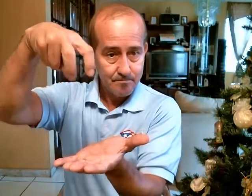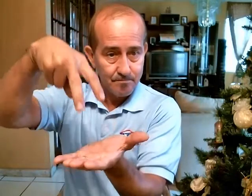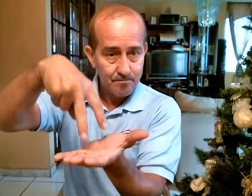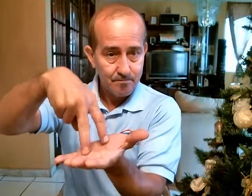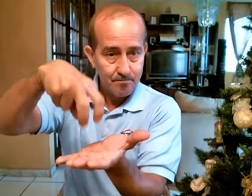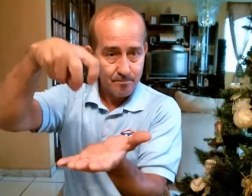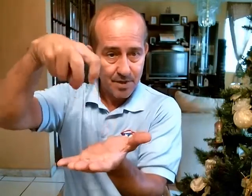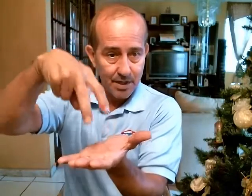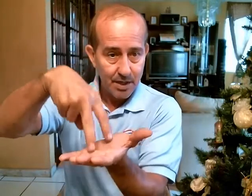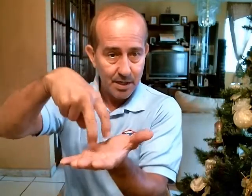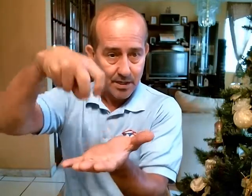Brincar